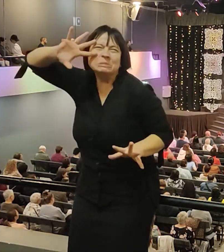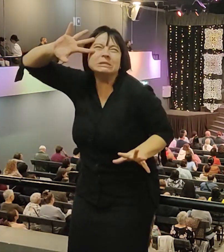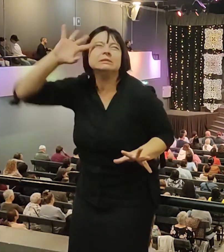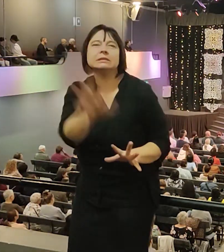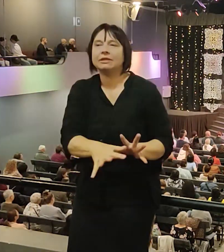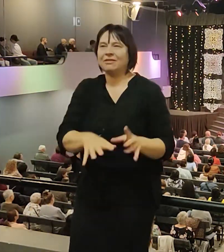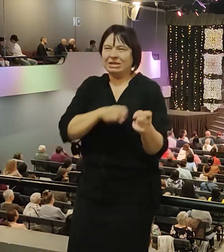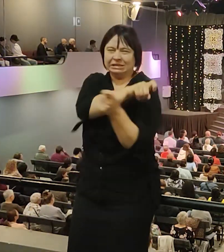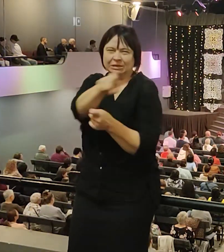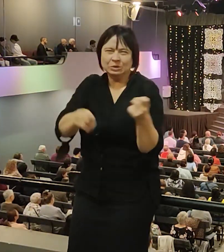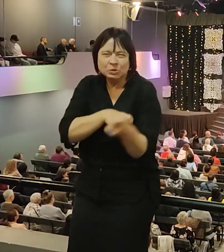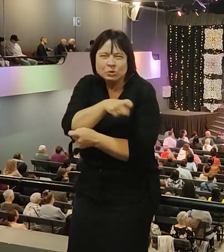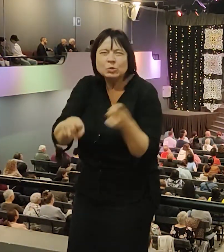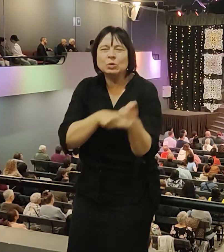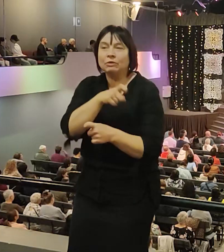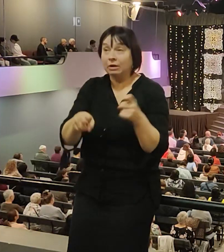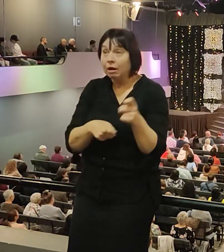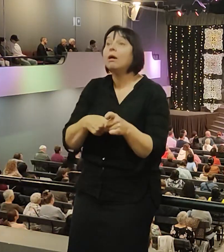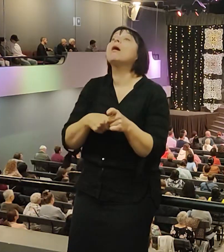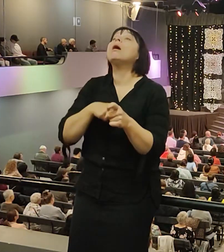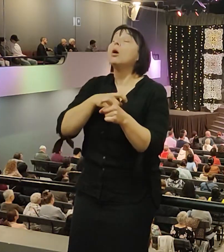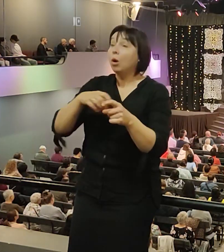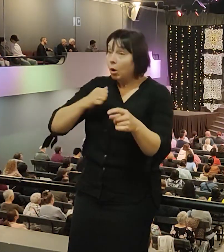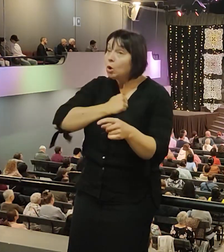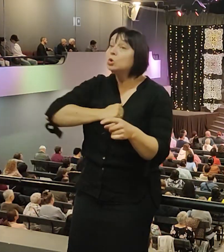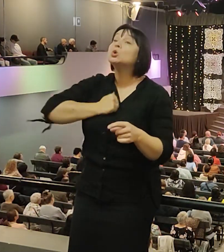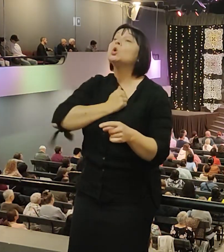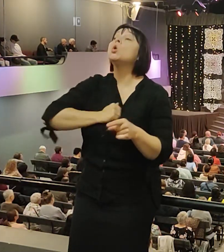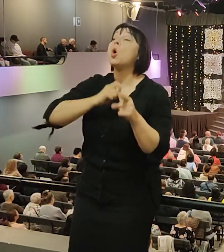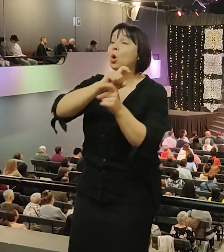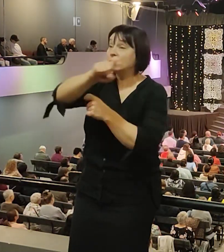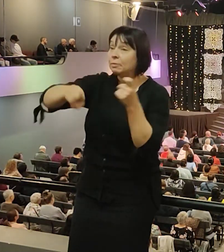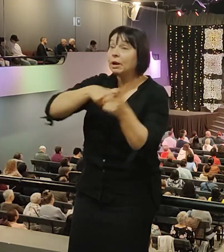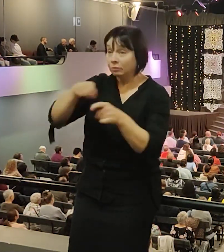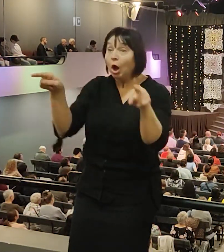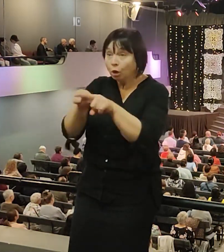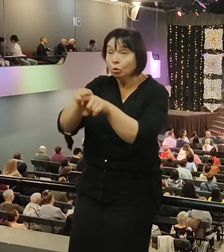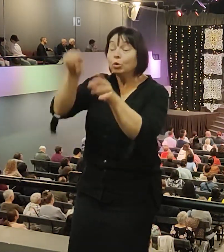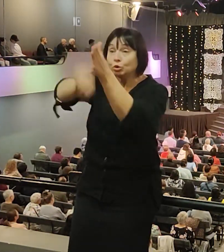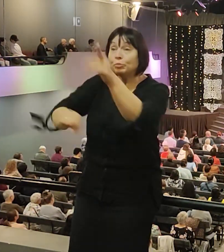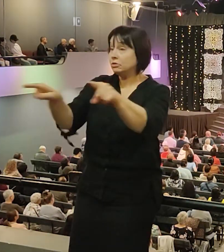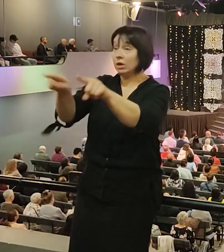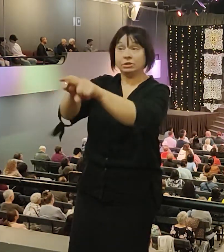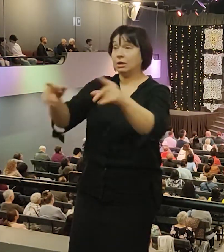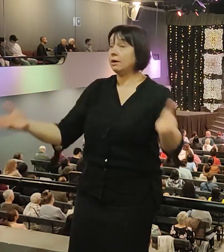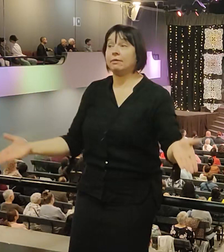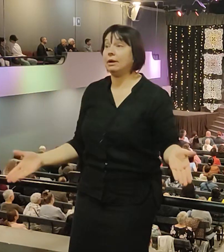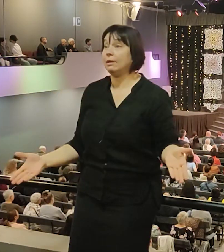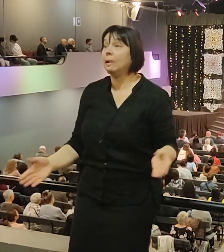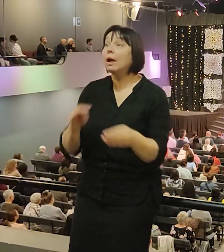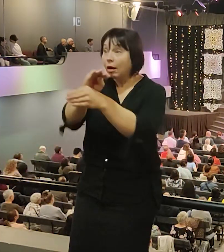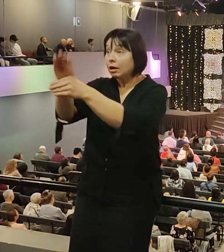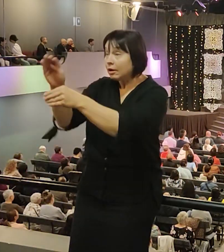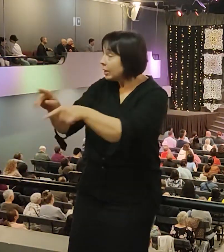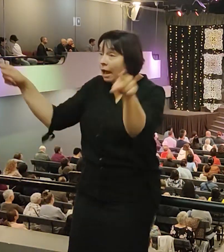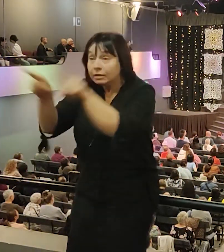Плохо говорят. А потом злословие – это тоже убийство. Плохо говорить о человеке. Это тоже убийство. Клевета – это тоже